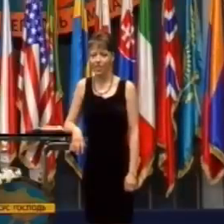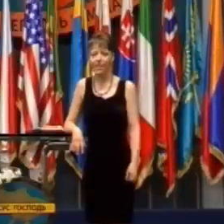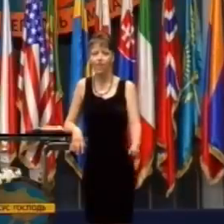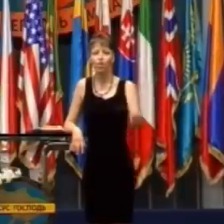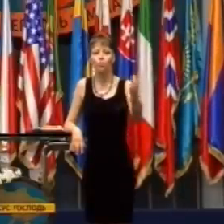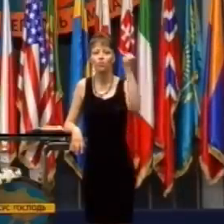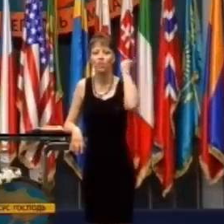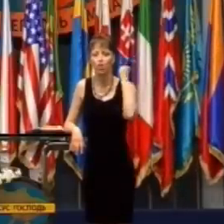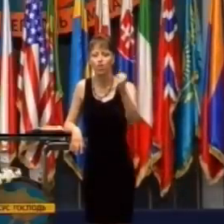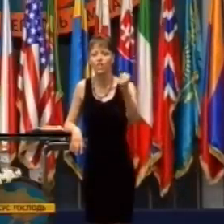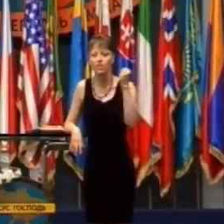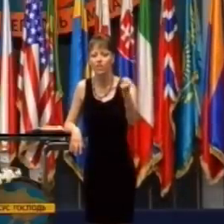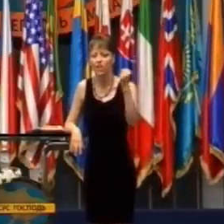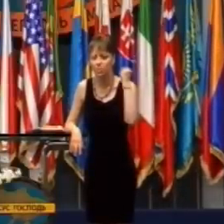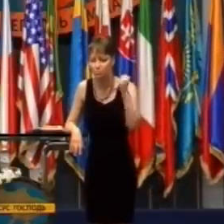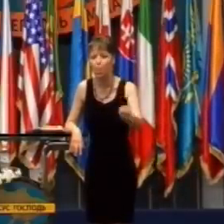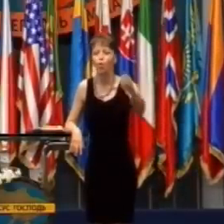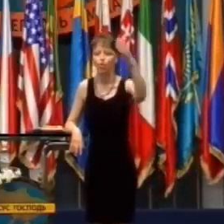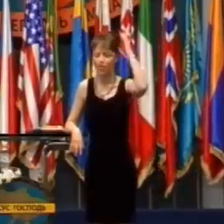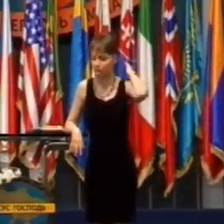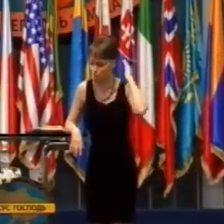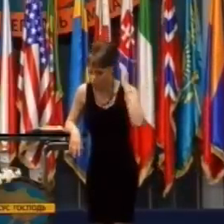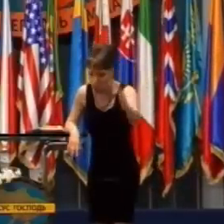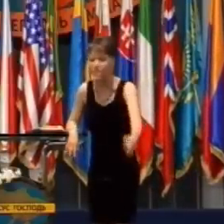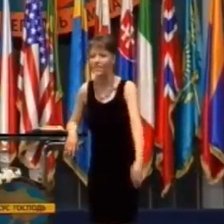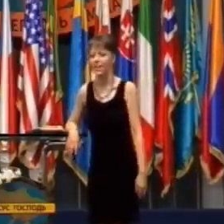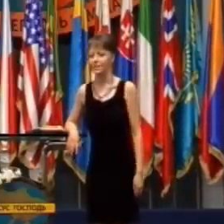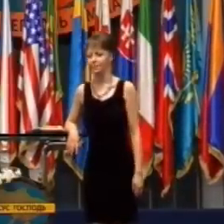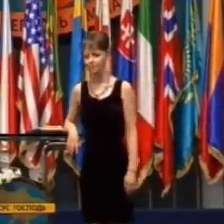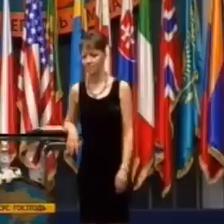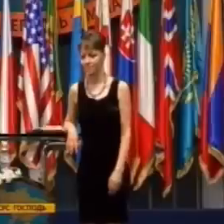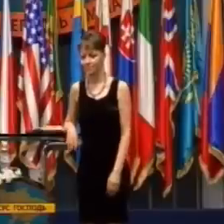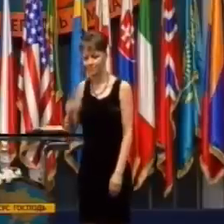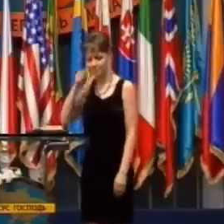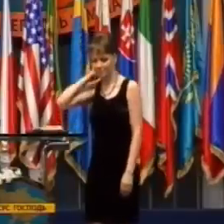aby ste boli schopní veriť Bohu za zázraky.